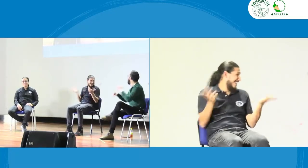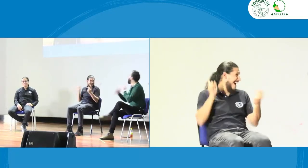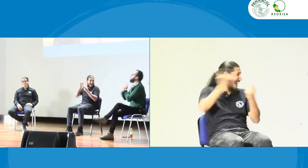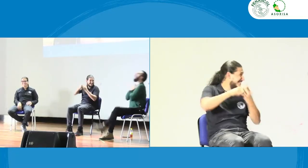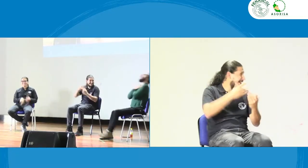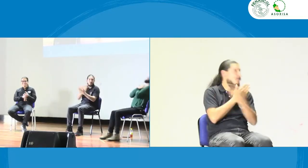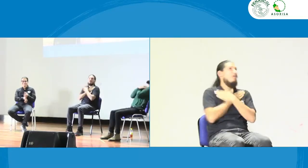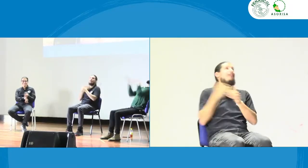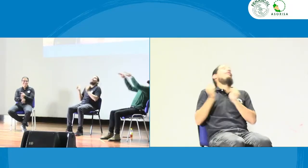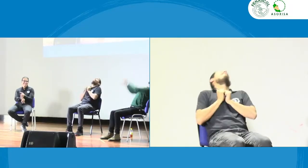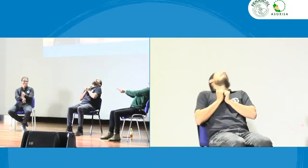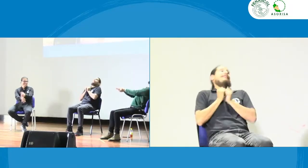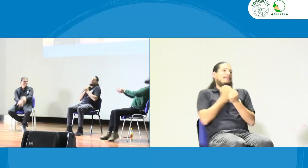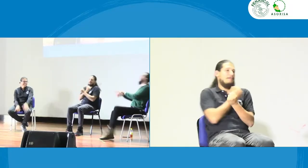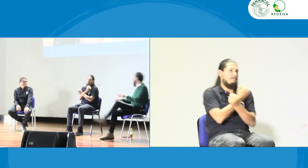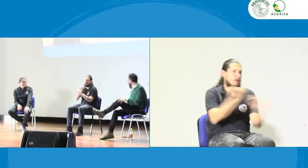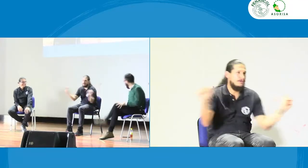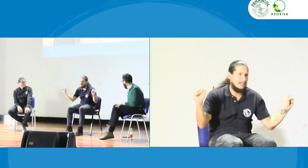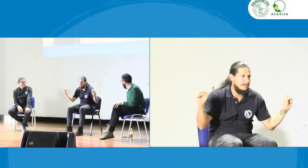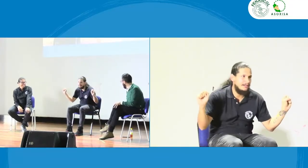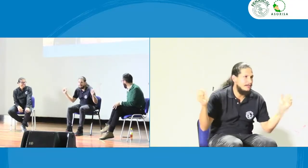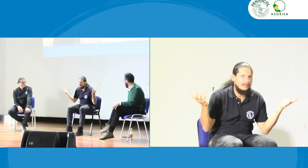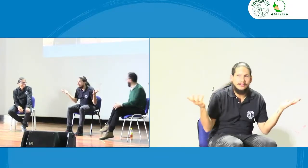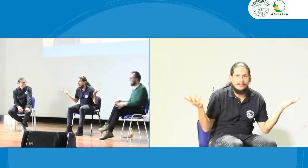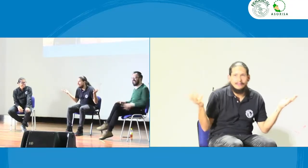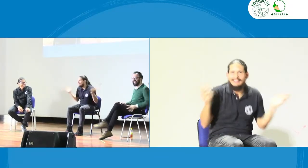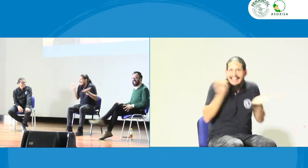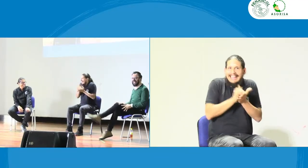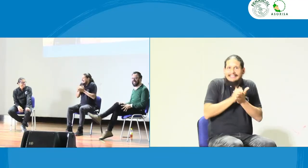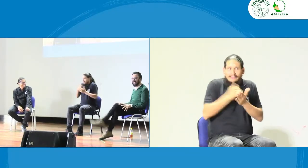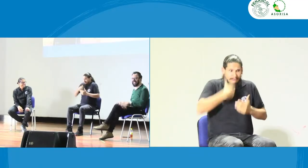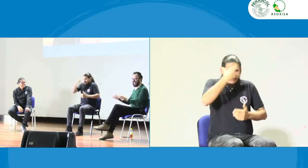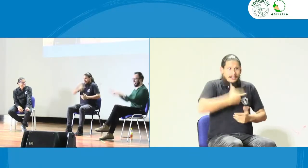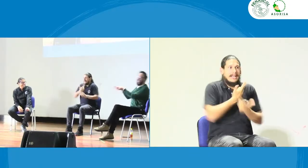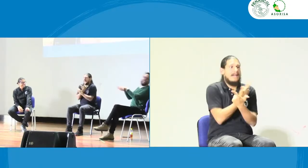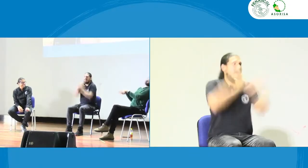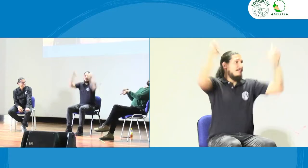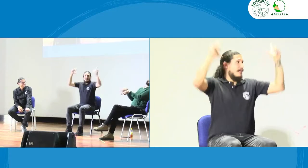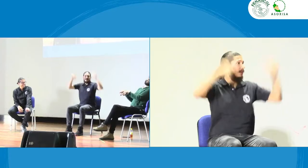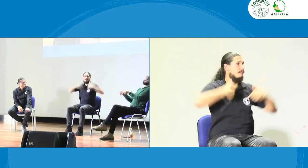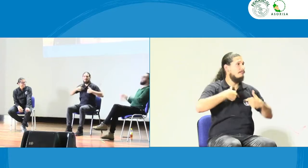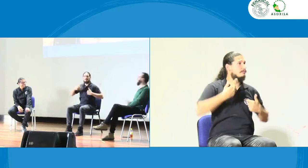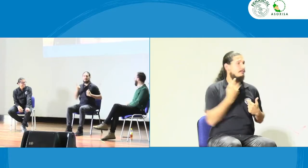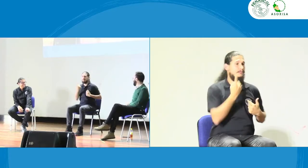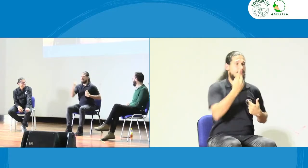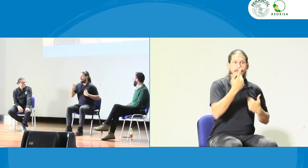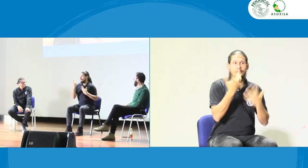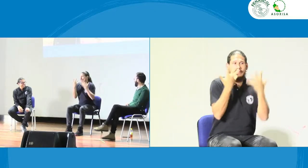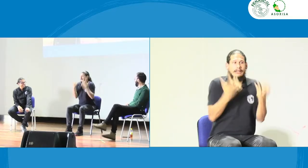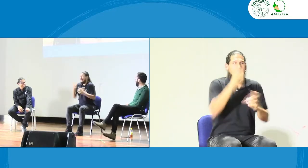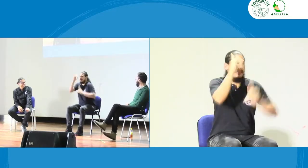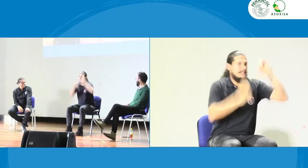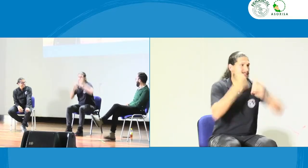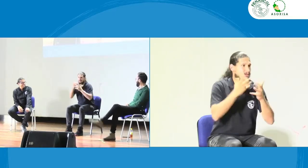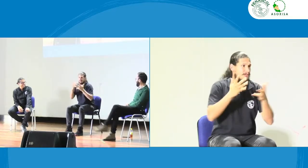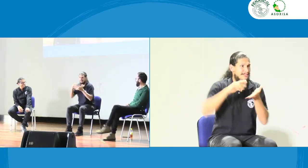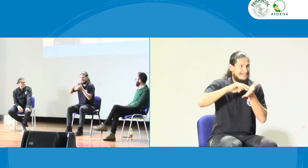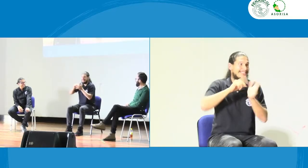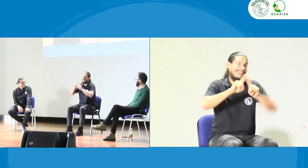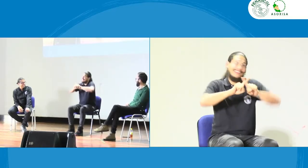baño con él también no hasta que me muere va a morir conmigo también y me van a enterrar tampoco yo también soy un serotón tomar mis